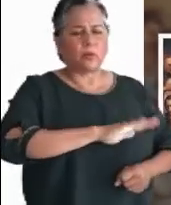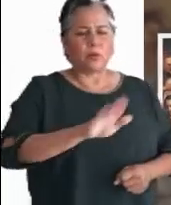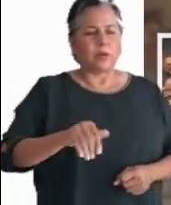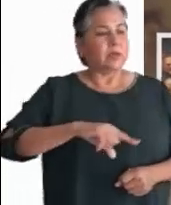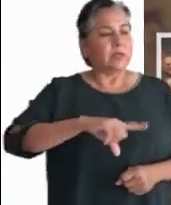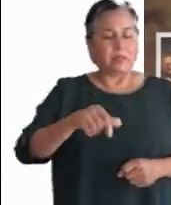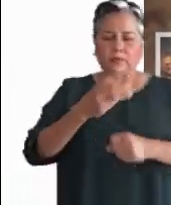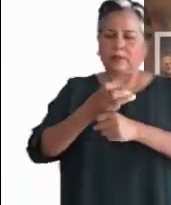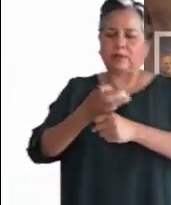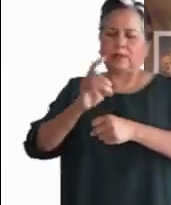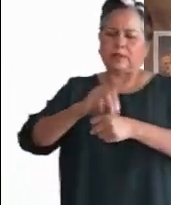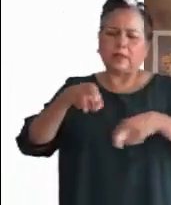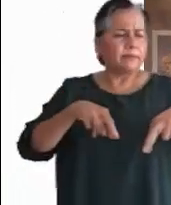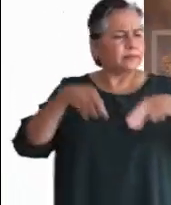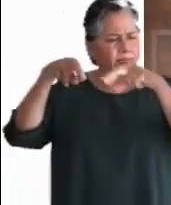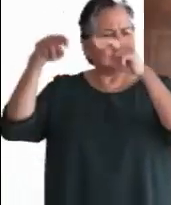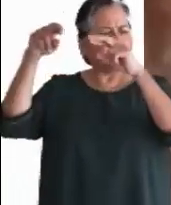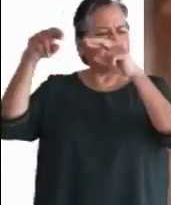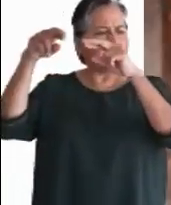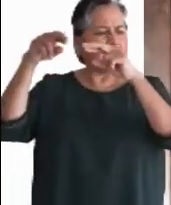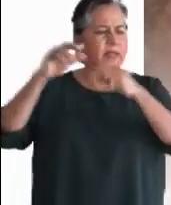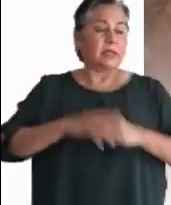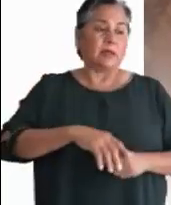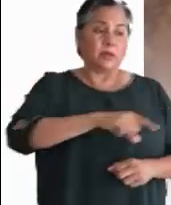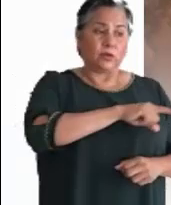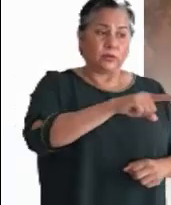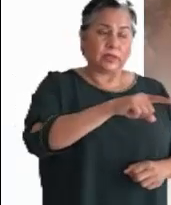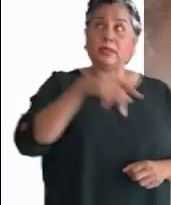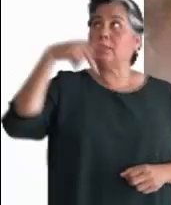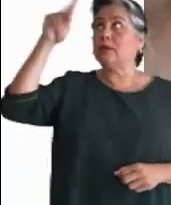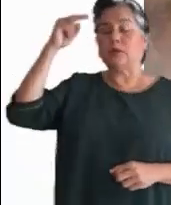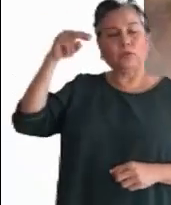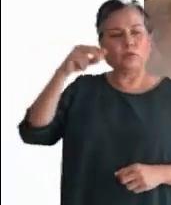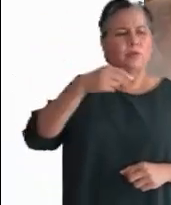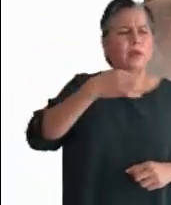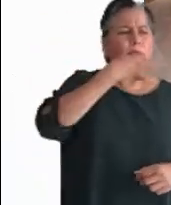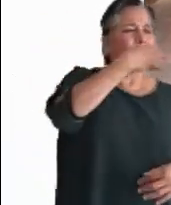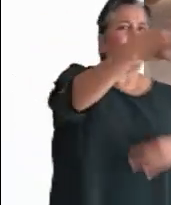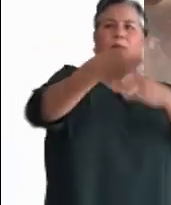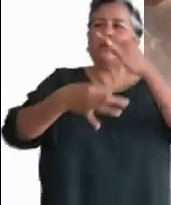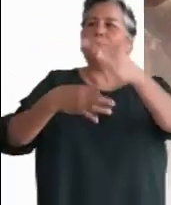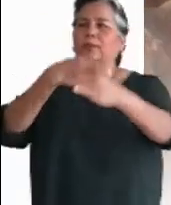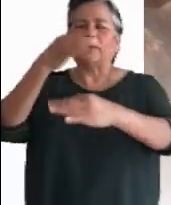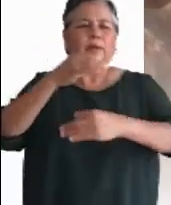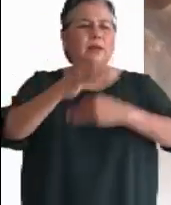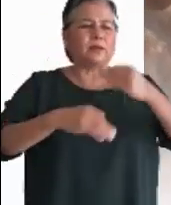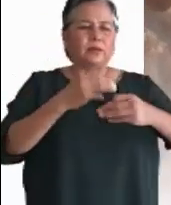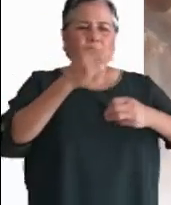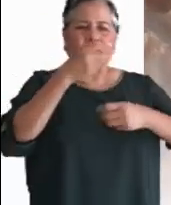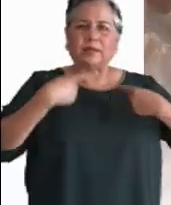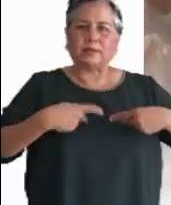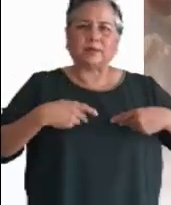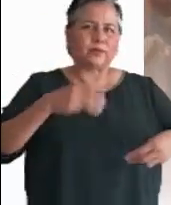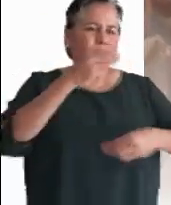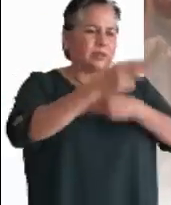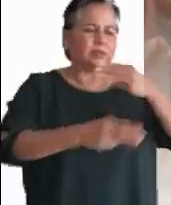resucitar entre los muertos al tercer día y que en su nombre se había de predicar a todas las naciones,